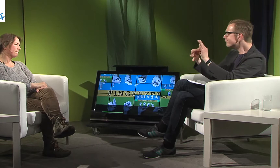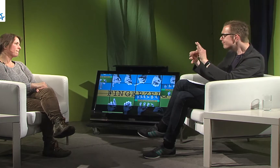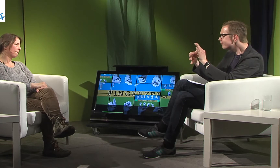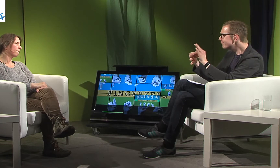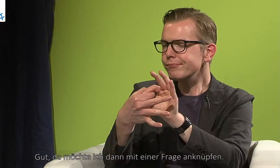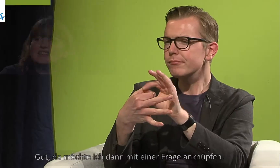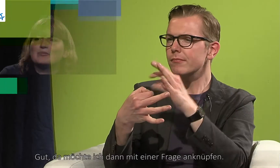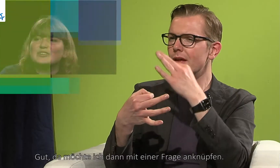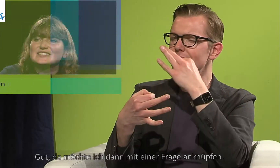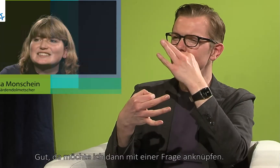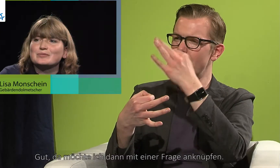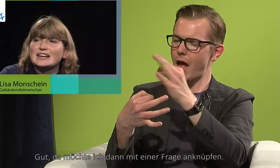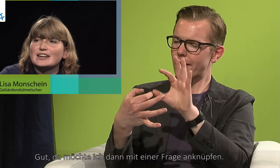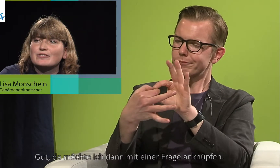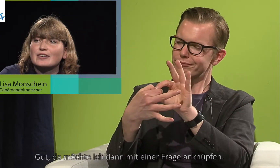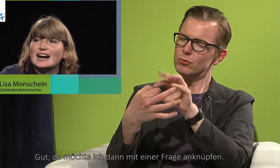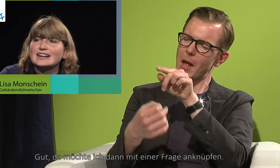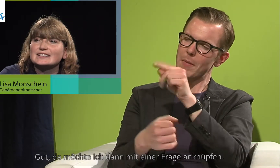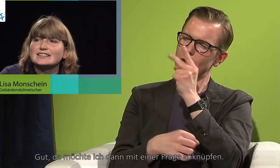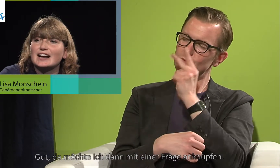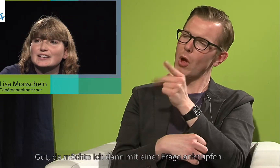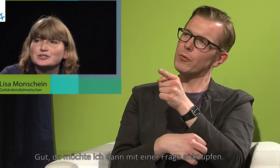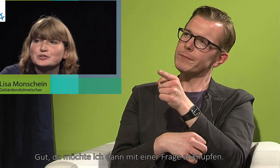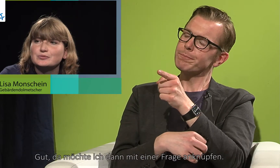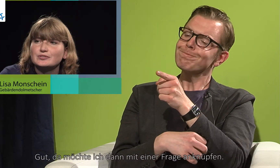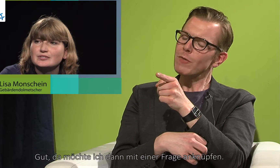Gut, da möchte ich dann mit einer Frage anknüpfen.